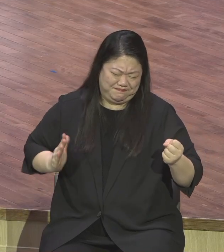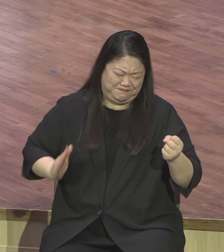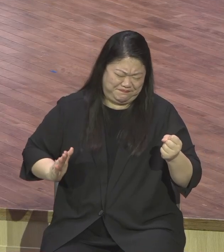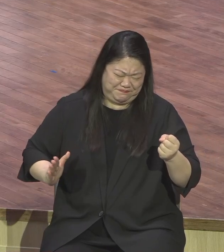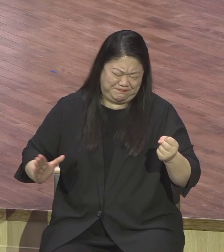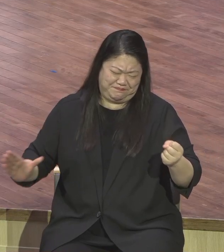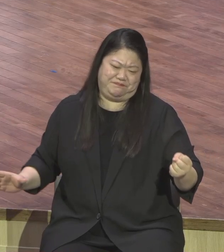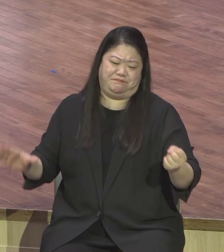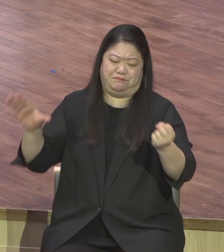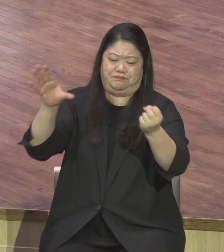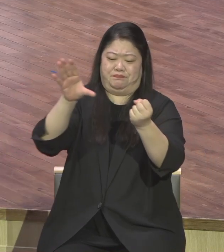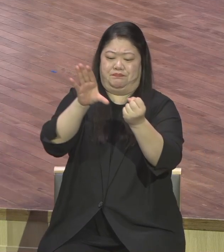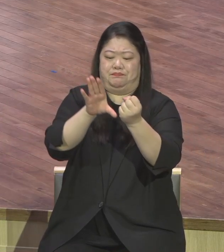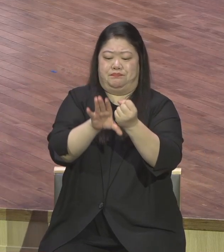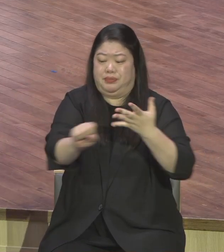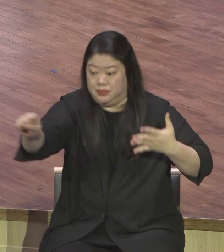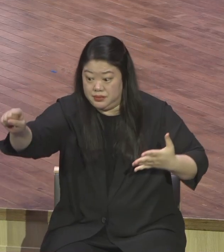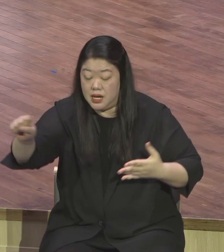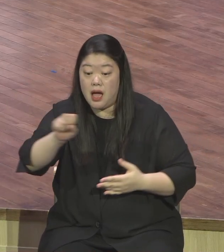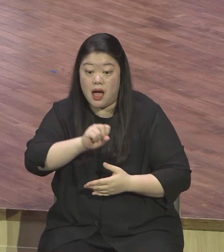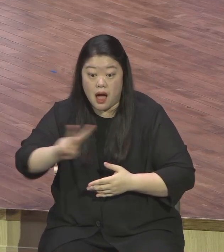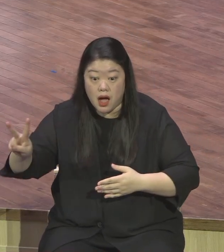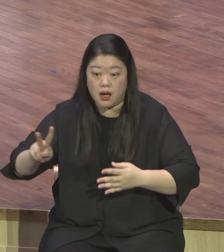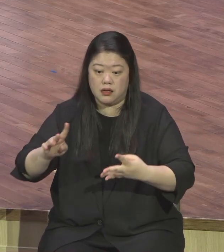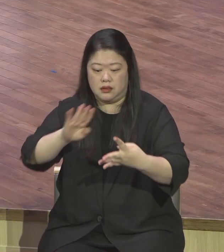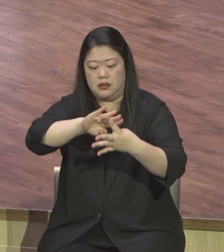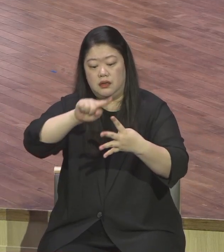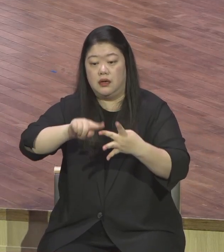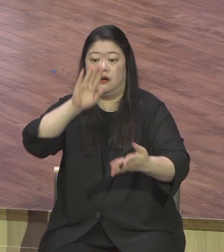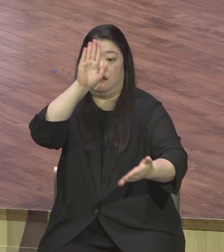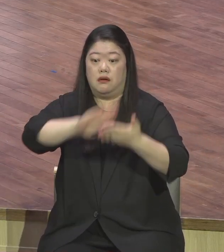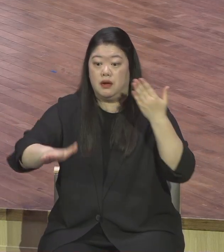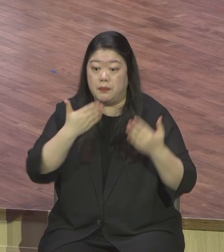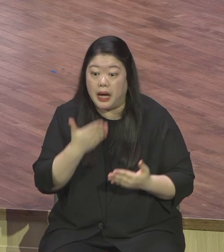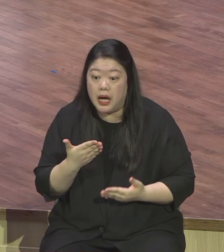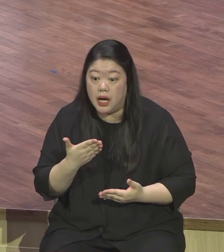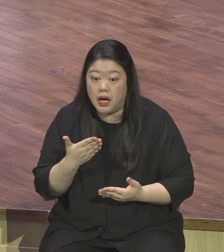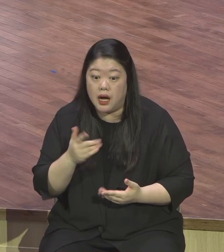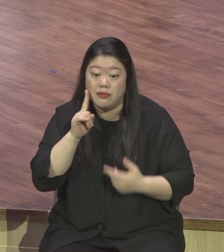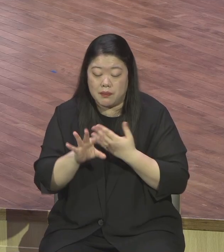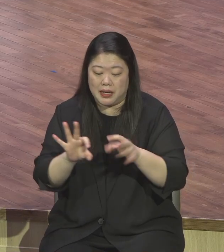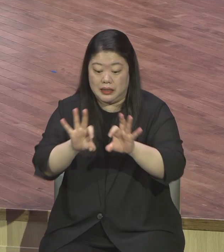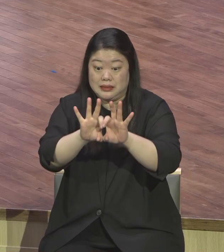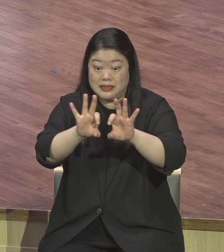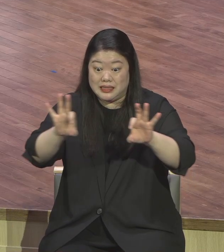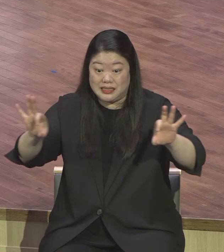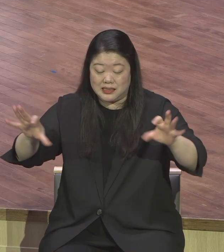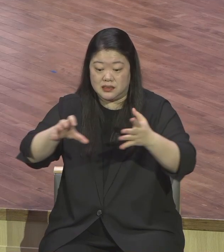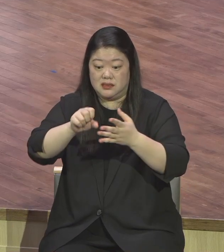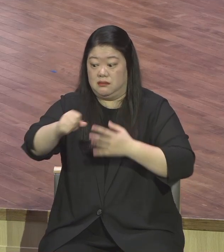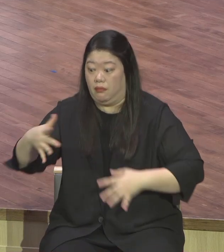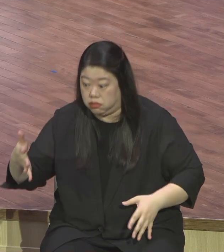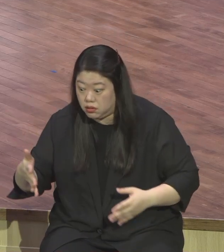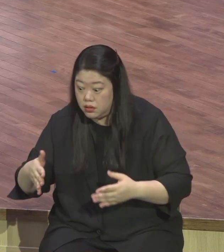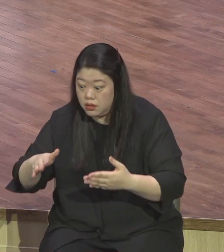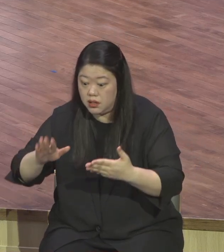전달하느냐 안 하느냐 여기 달려있거든요 여기에 승리 요원이 있어요 얼마나 빠른 속도로